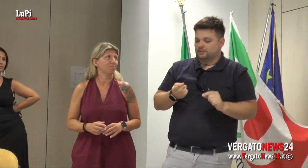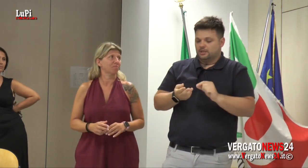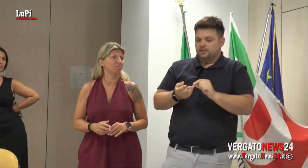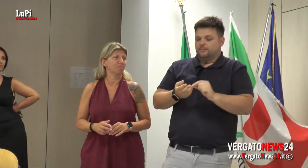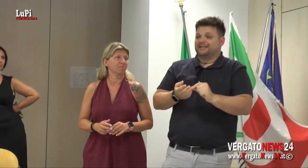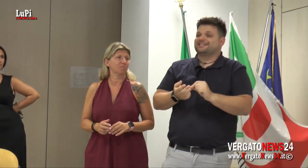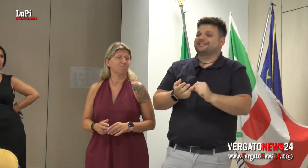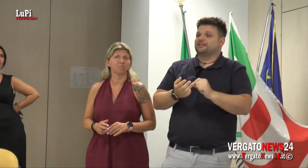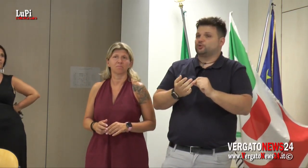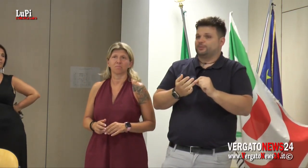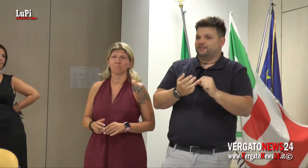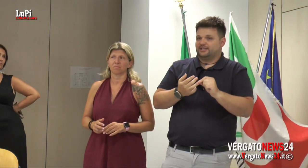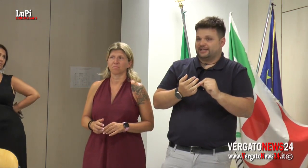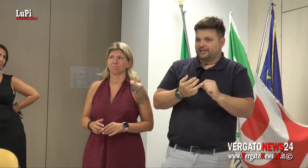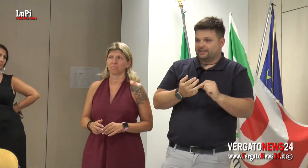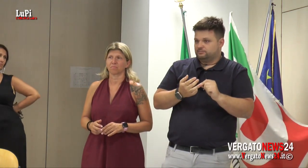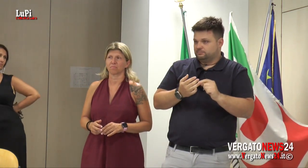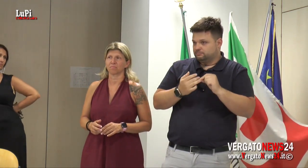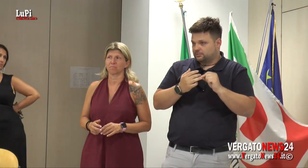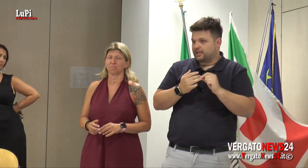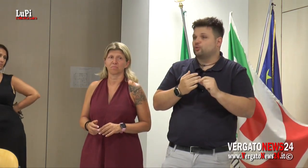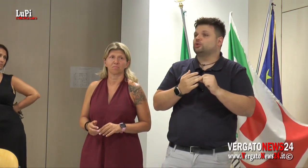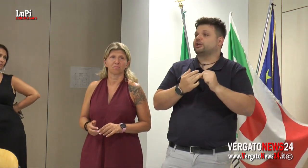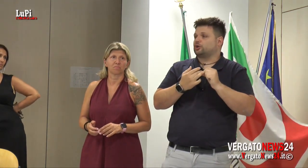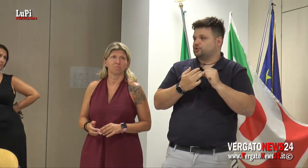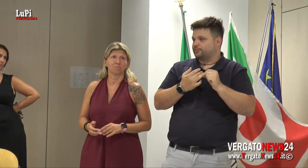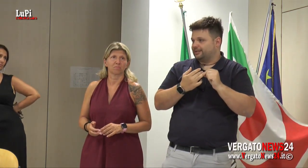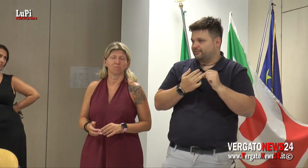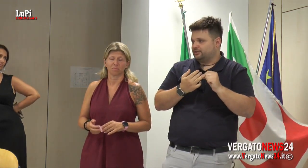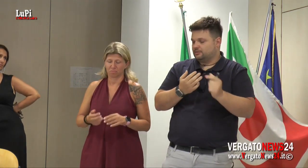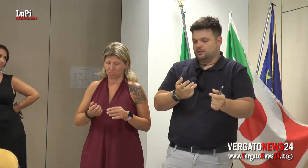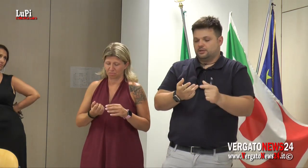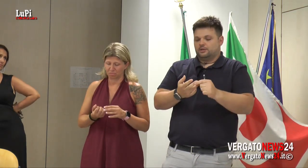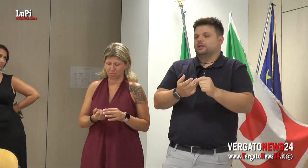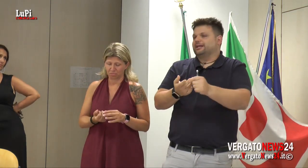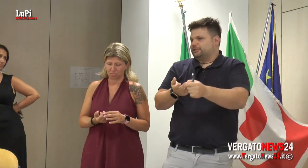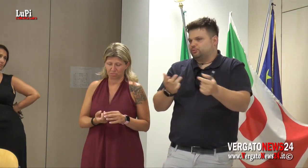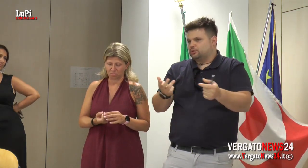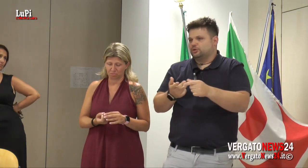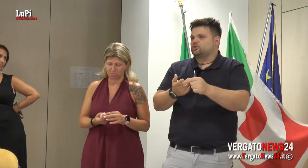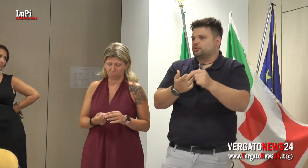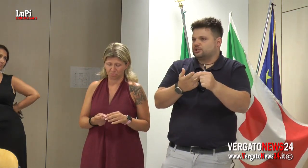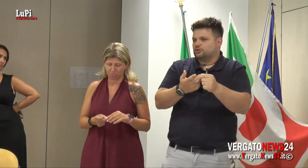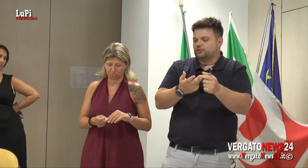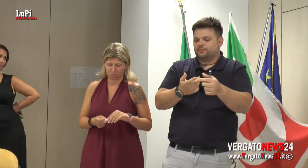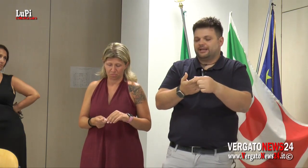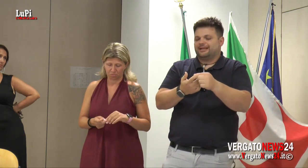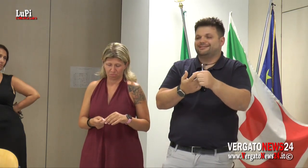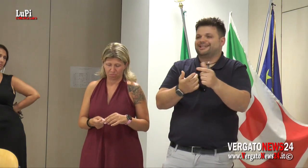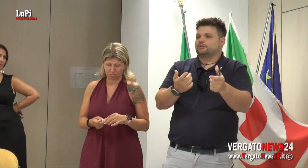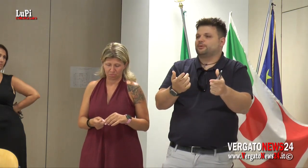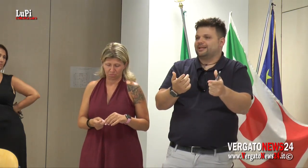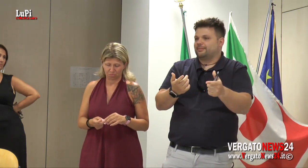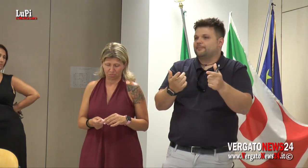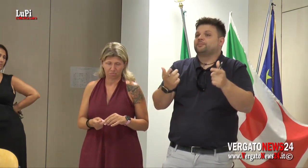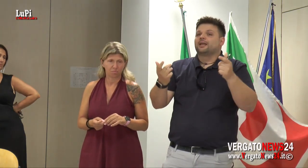motivi. Per l'assenza di prospettive di carriera, che è uno dei grossi problemi, le retribuzioni sono il secondo problema.